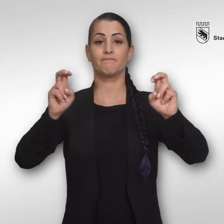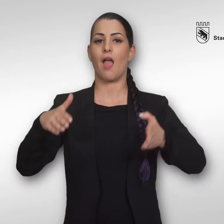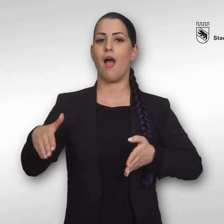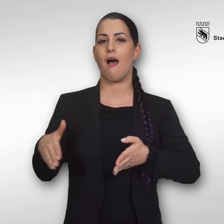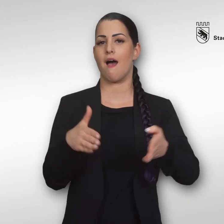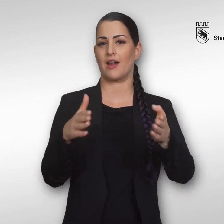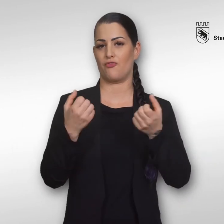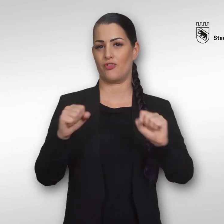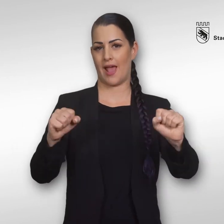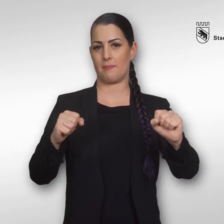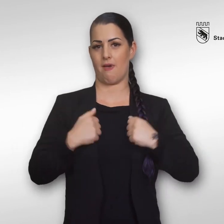Are Freibäder